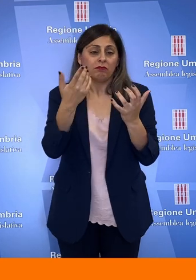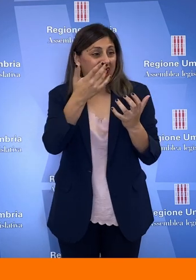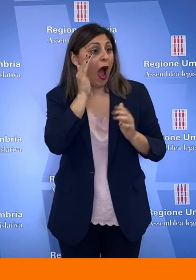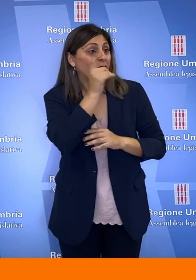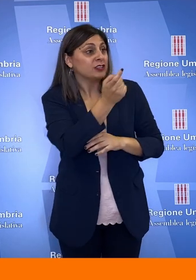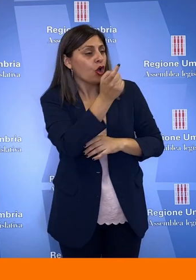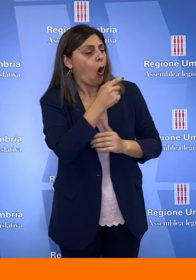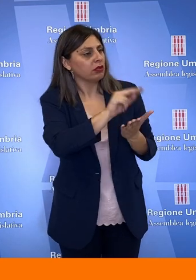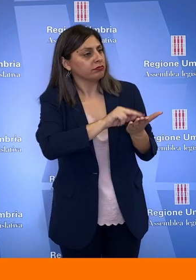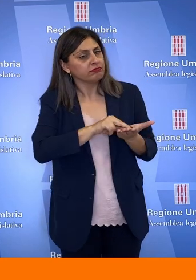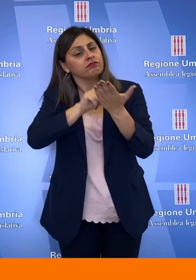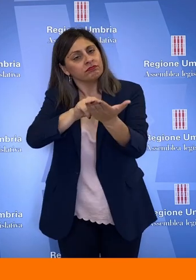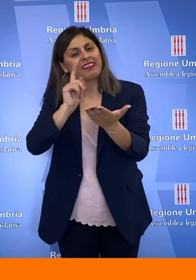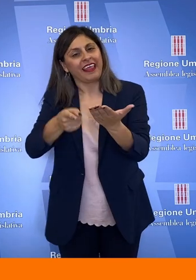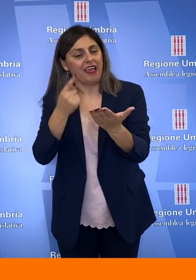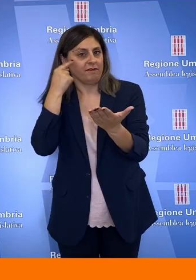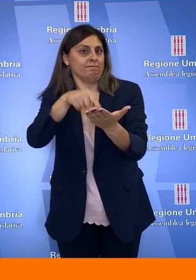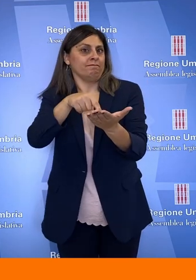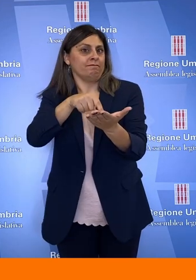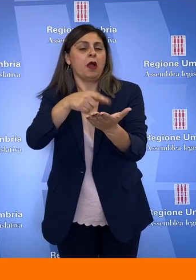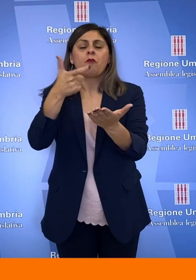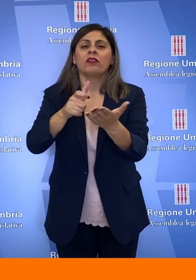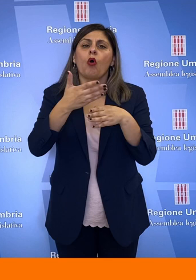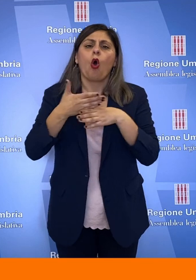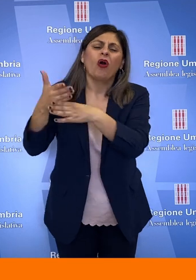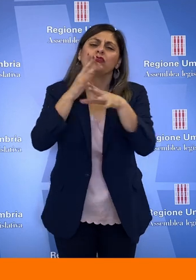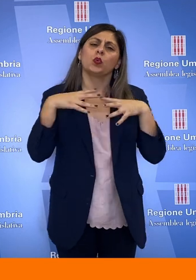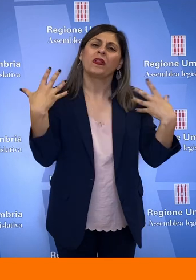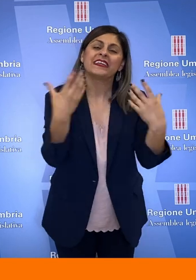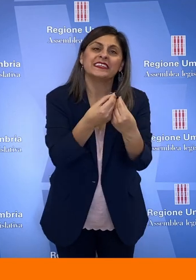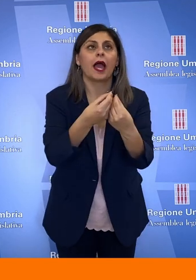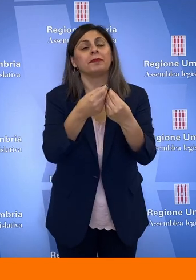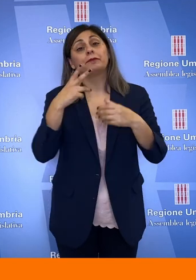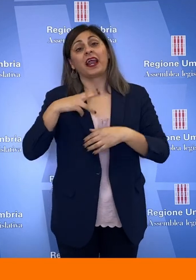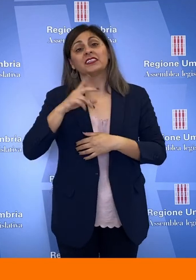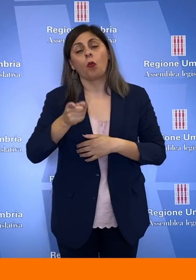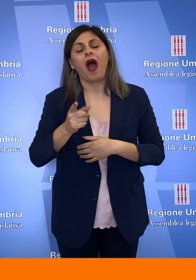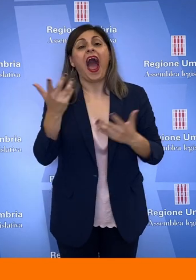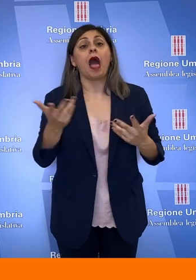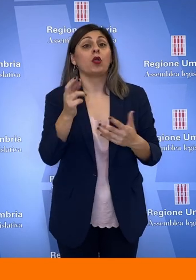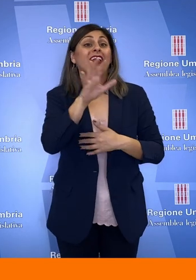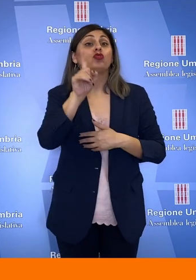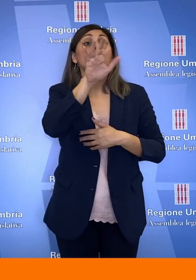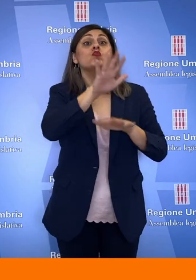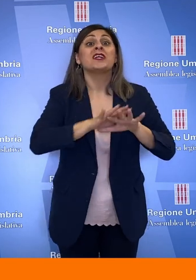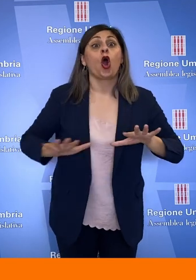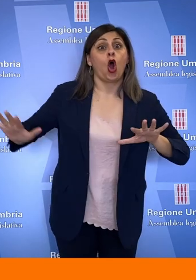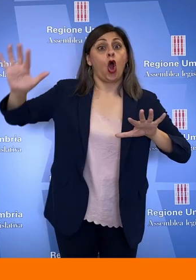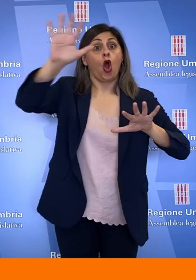audizioni condividendo in maniera unitaria l'auspicio che si possa prevedere un unico bacino regionale e la previsione nella stessa